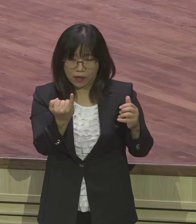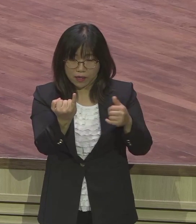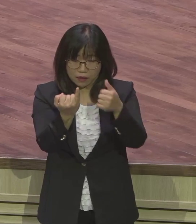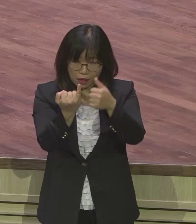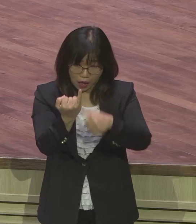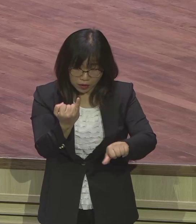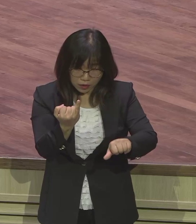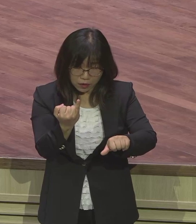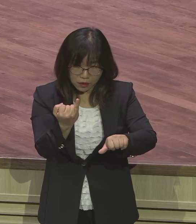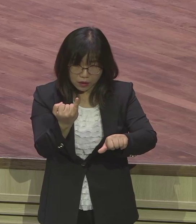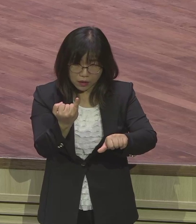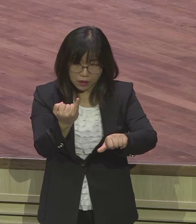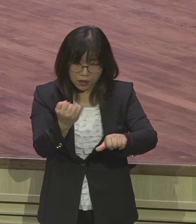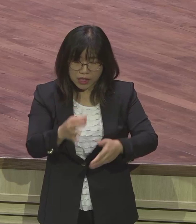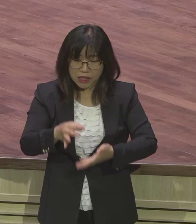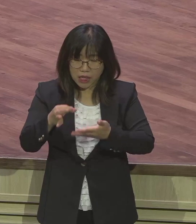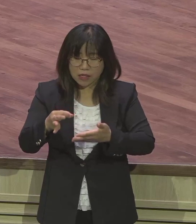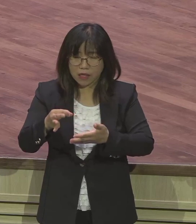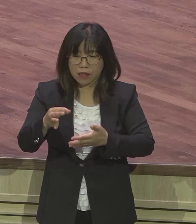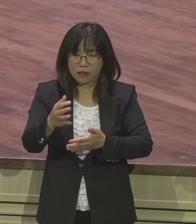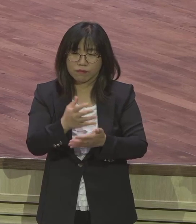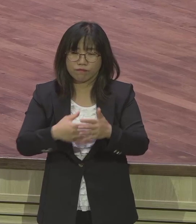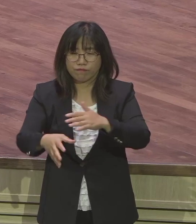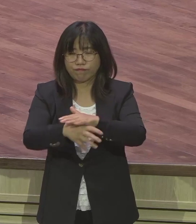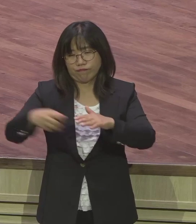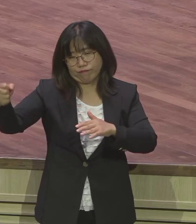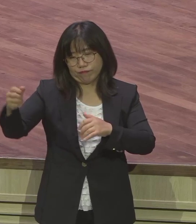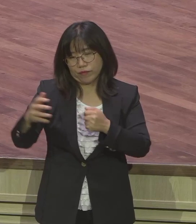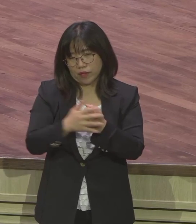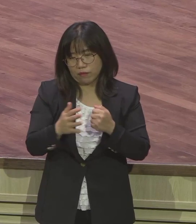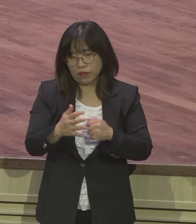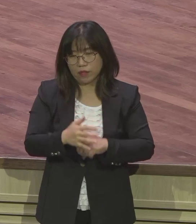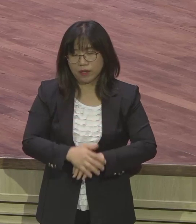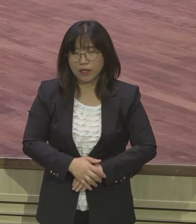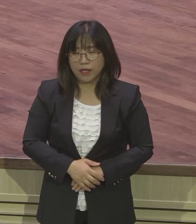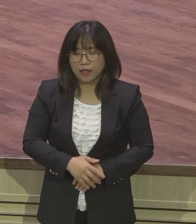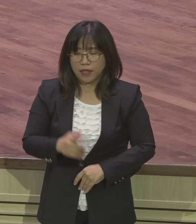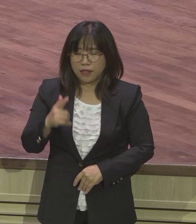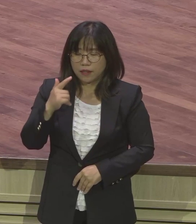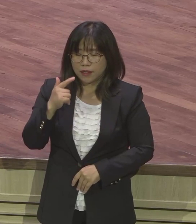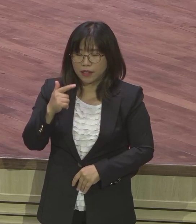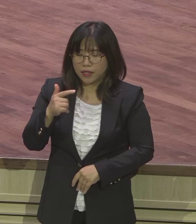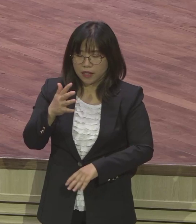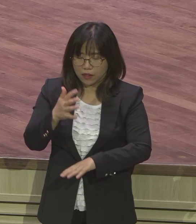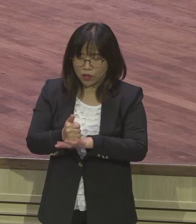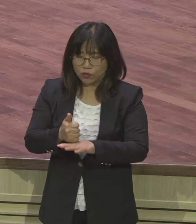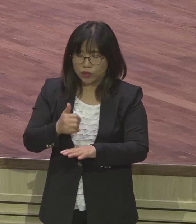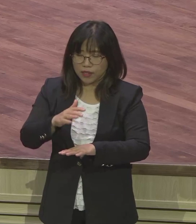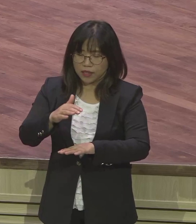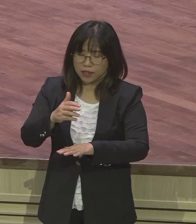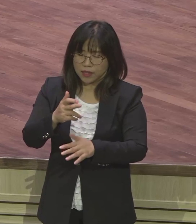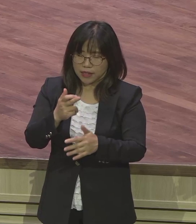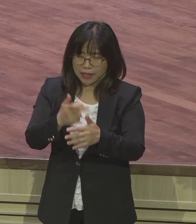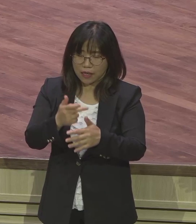태어놓고 그 자기 아이가 아니요 장남이 되는 거 집안 장남이 되는 거요 장손이 되는 겁니다 그렇기 때문에